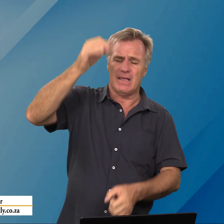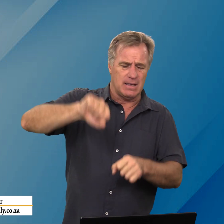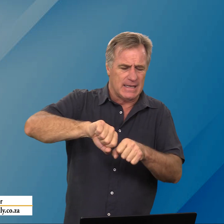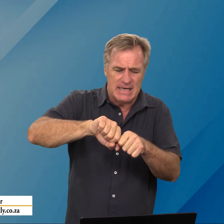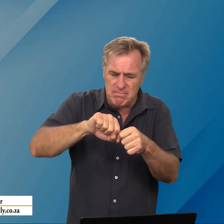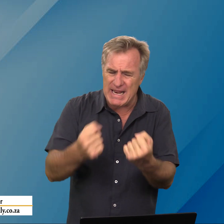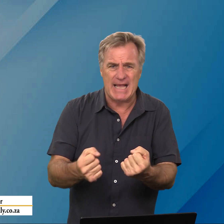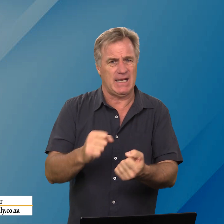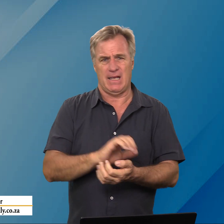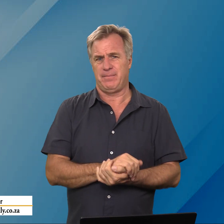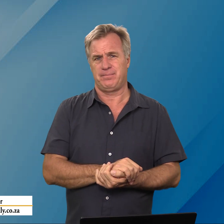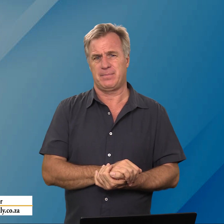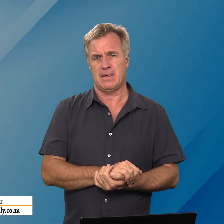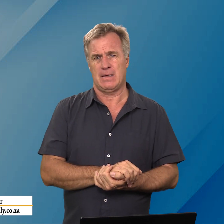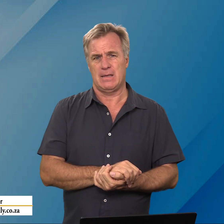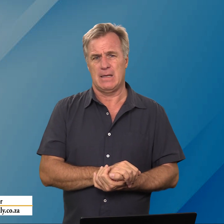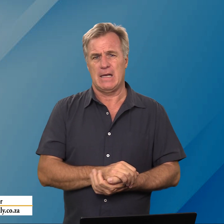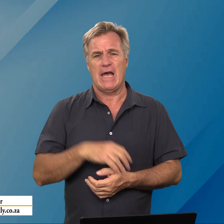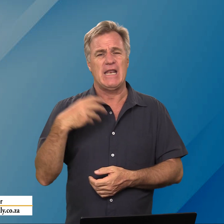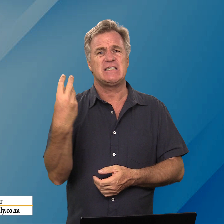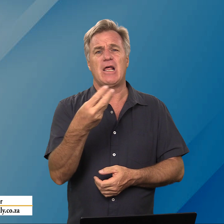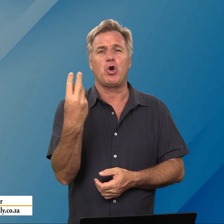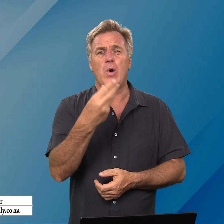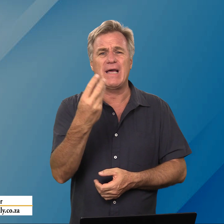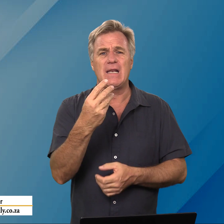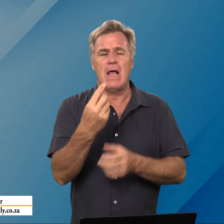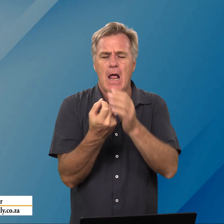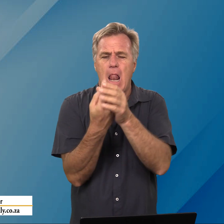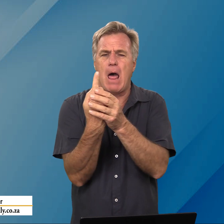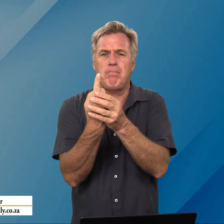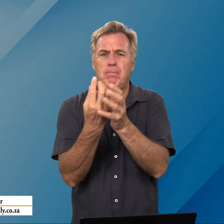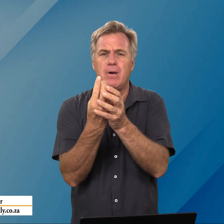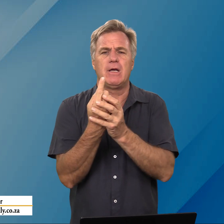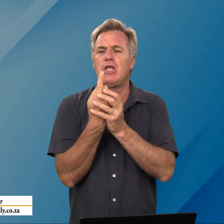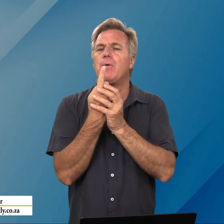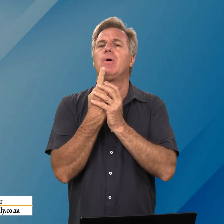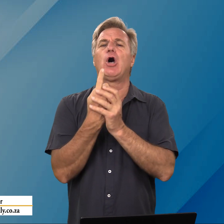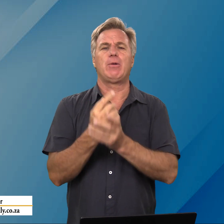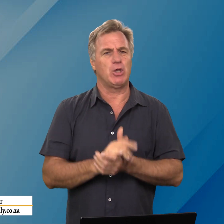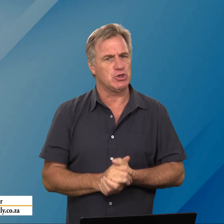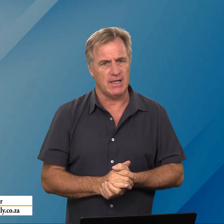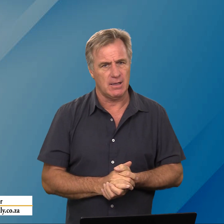nie breek nie en hy sal een rokende lamp nie uitblust nie